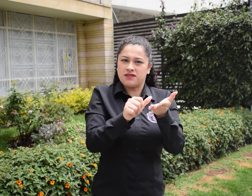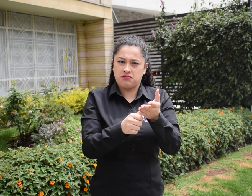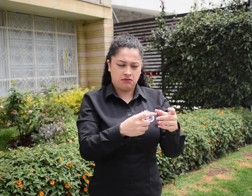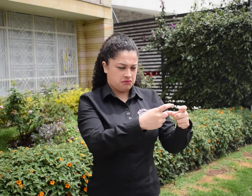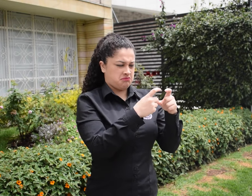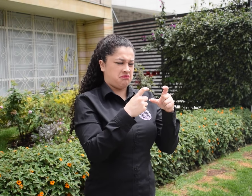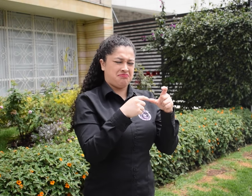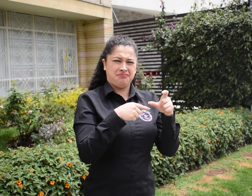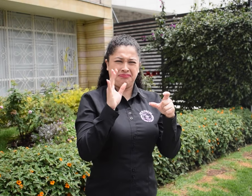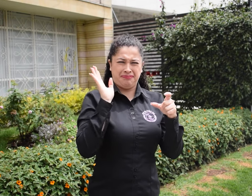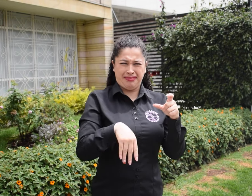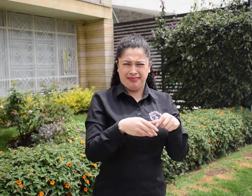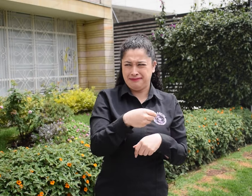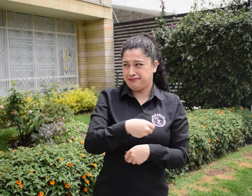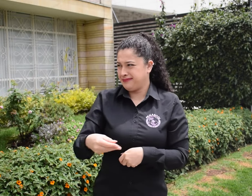Es importante que lo conserves.